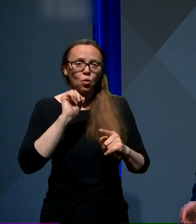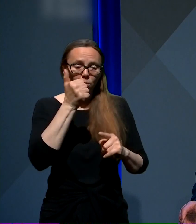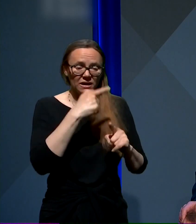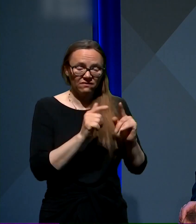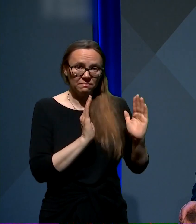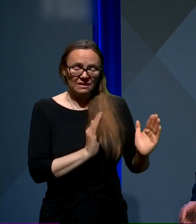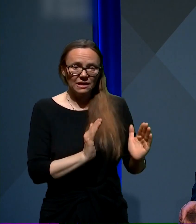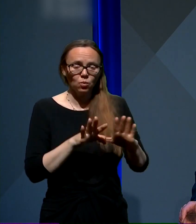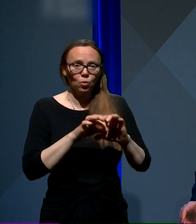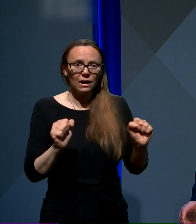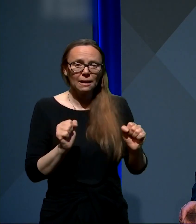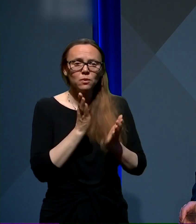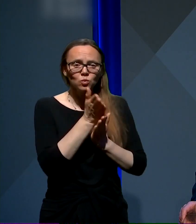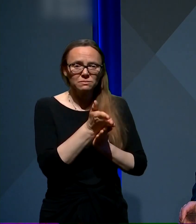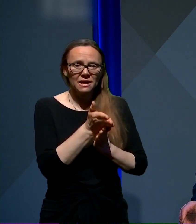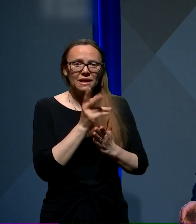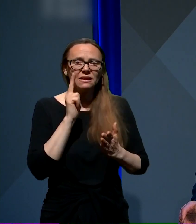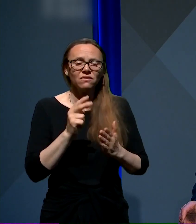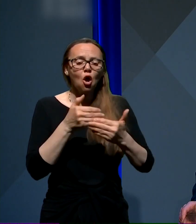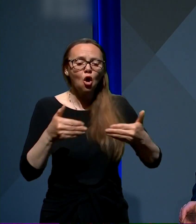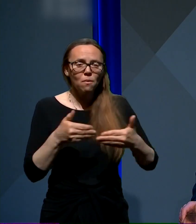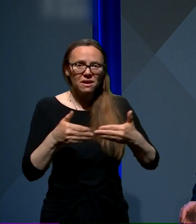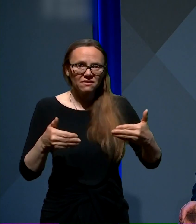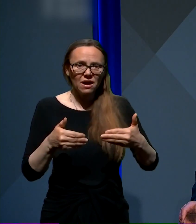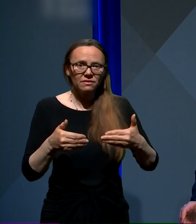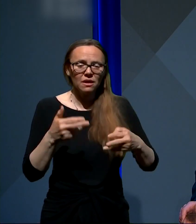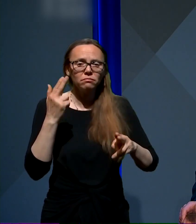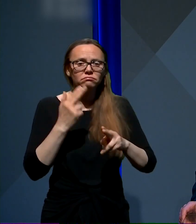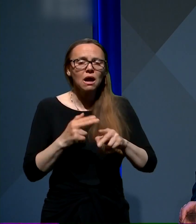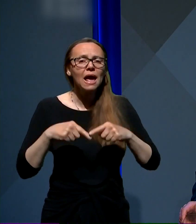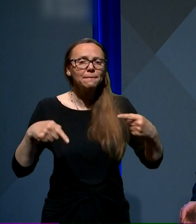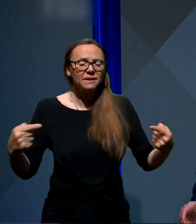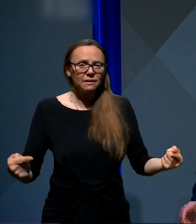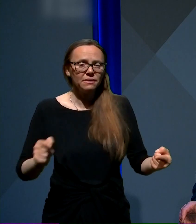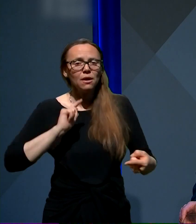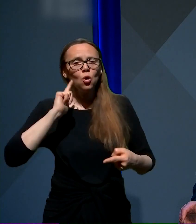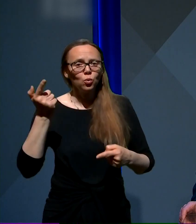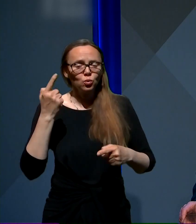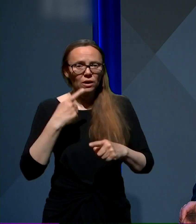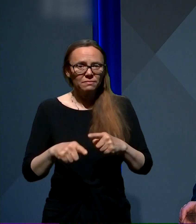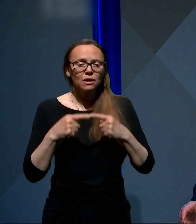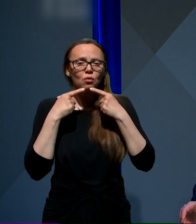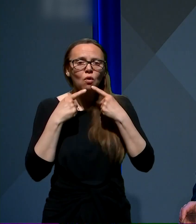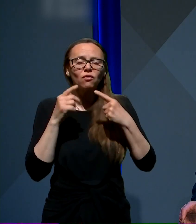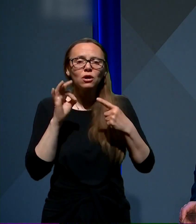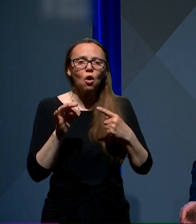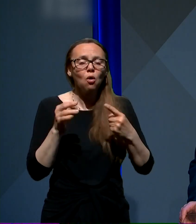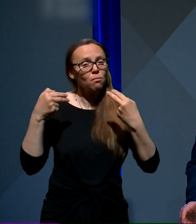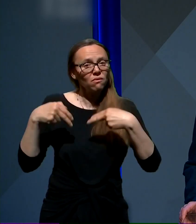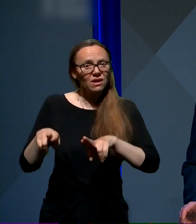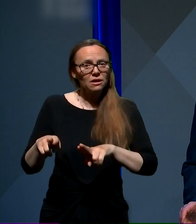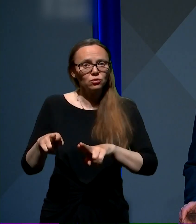usmereni, predvsem v omajevanje epidemije. V drugi fazi govrijo o povratku